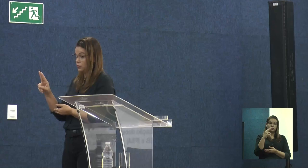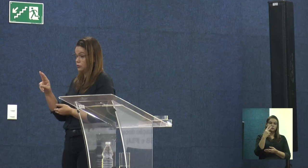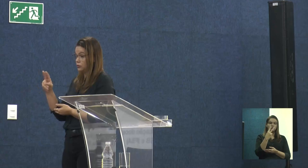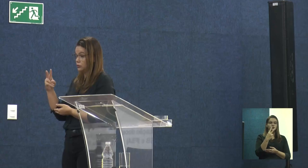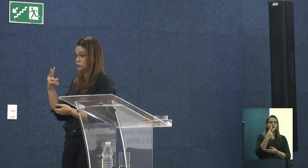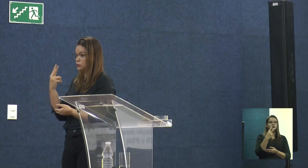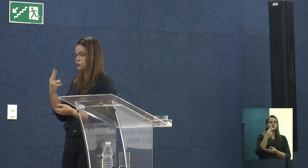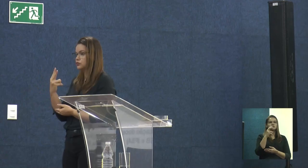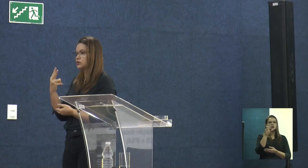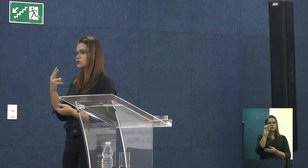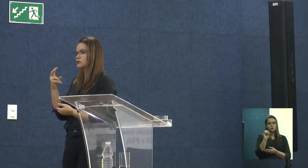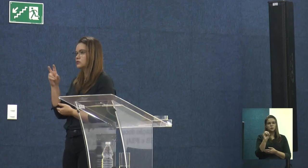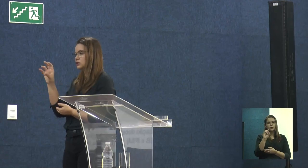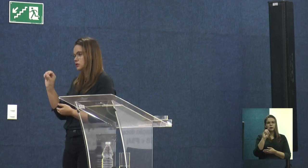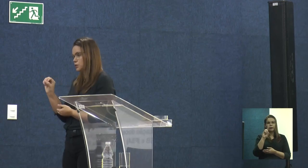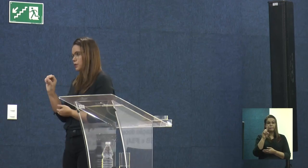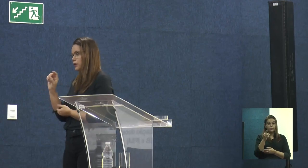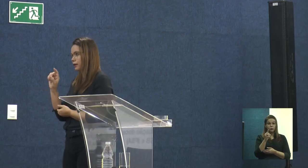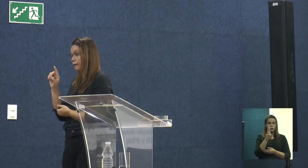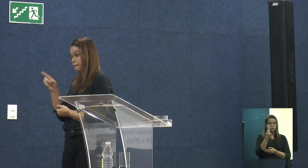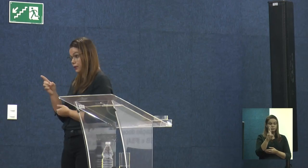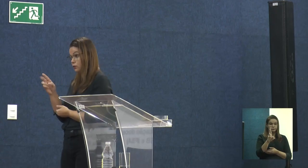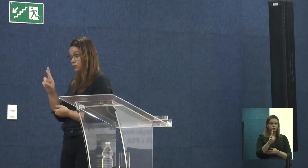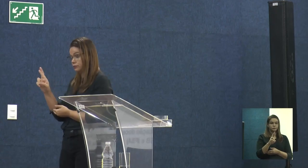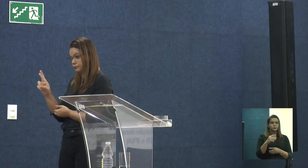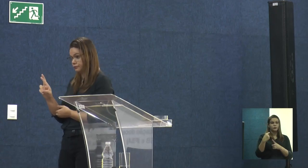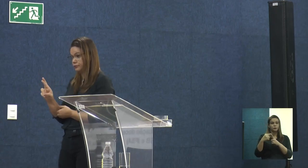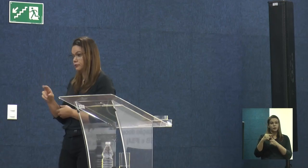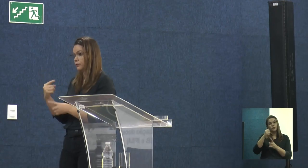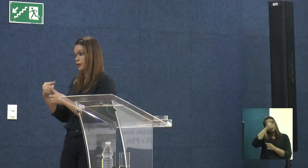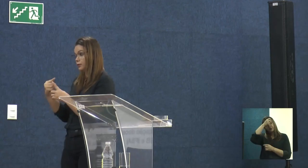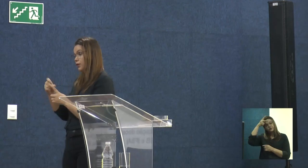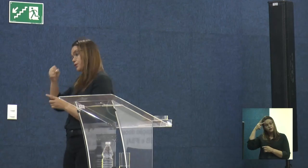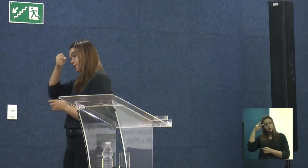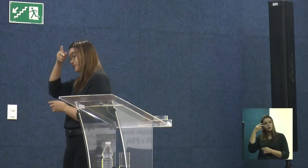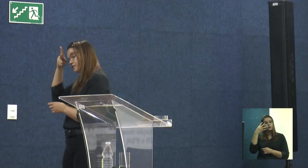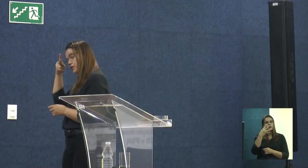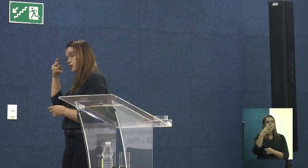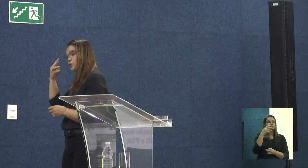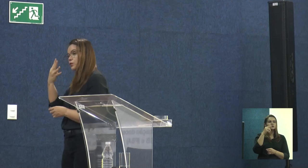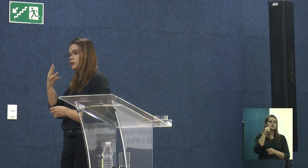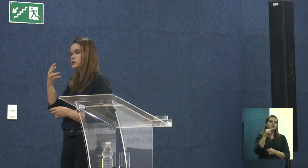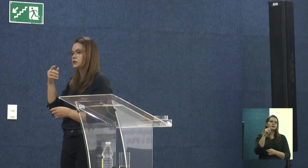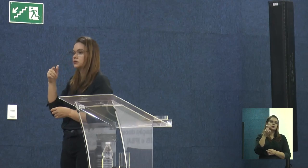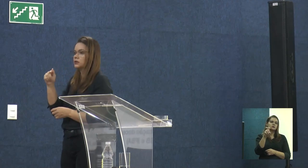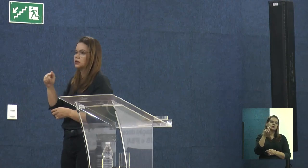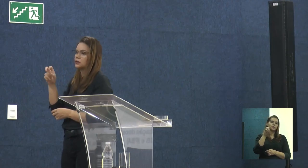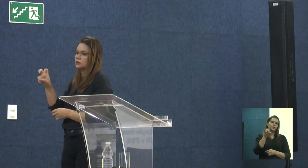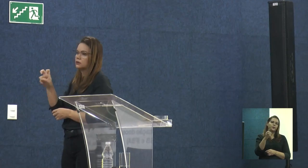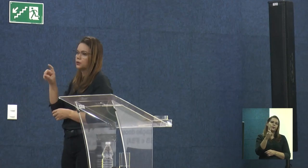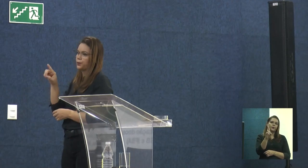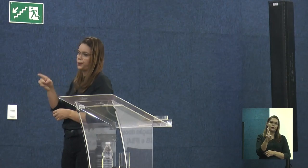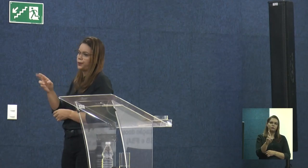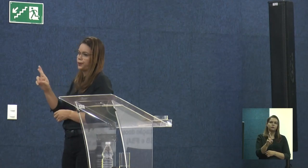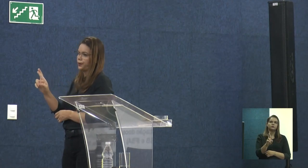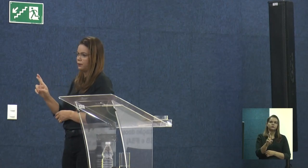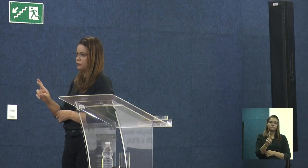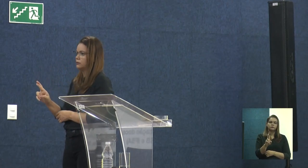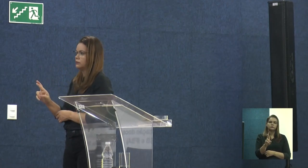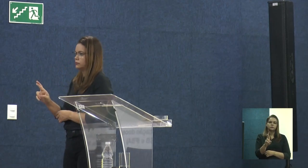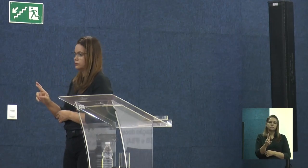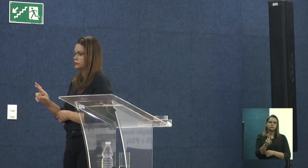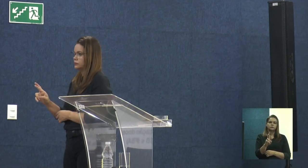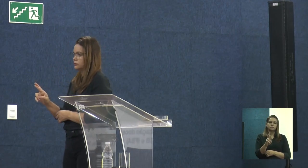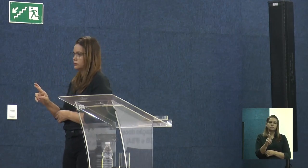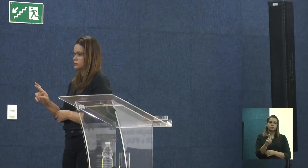prefeitura entra, tem um compromisso conosco, carta do prefeito, que vai entrar com 470 mil reais, aproximadamente, em